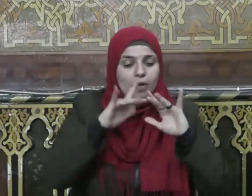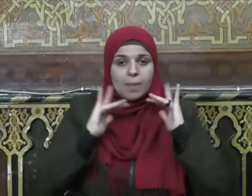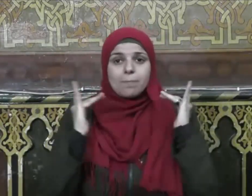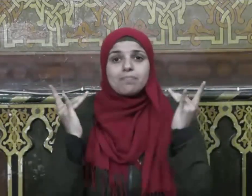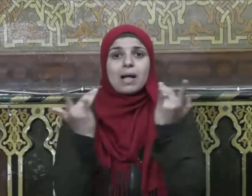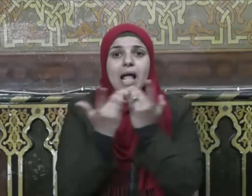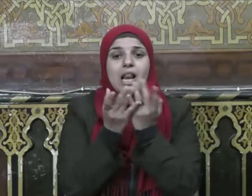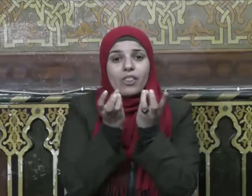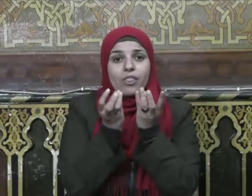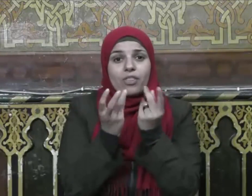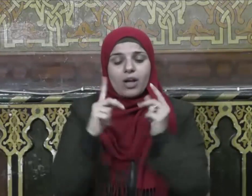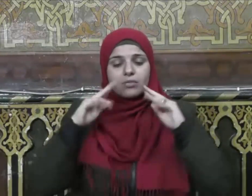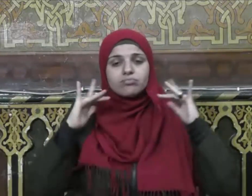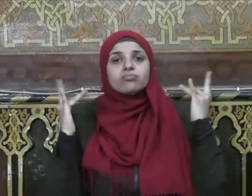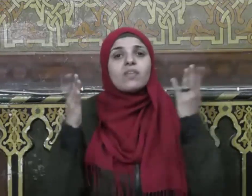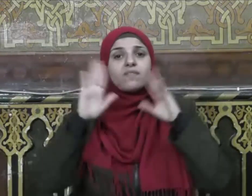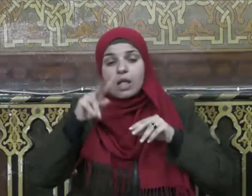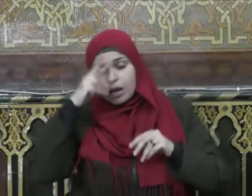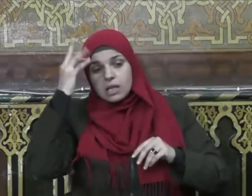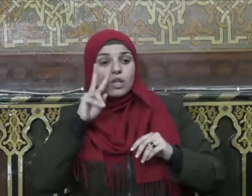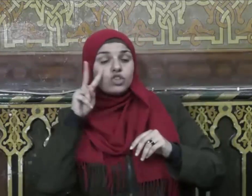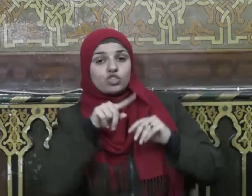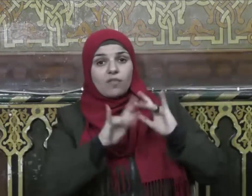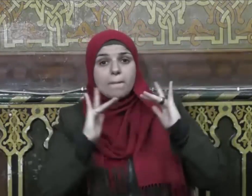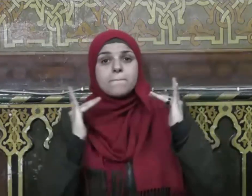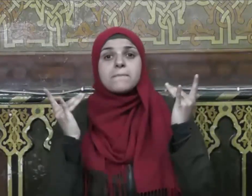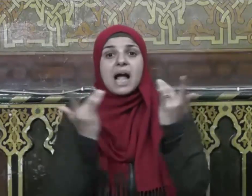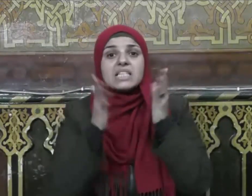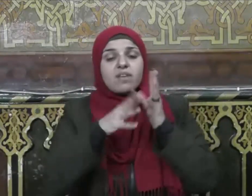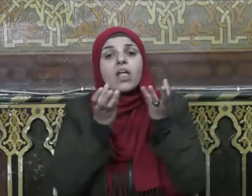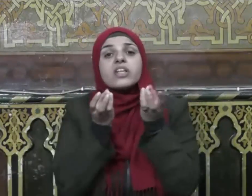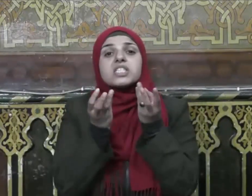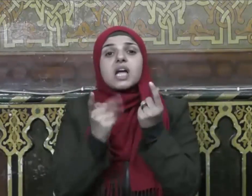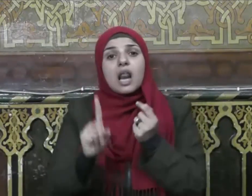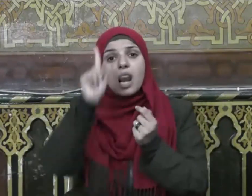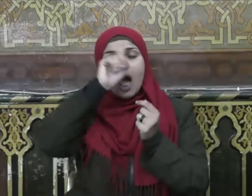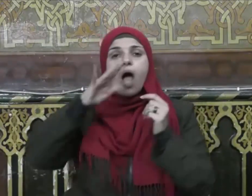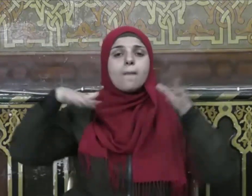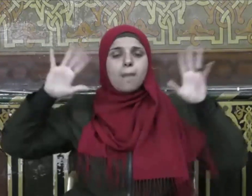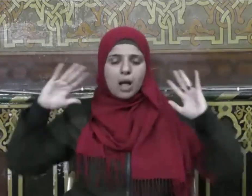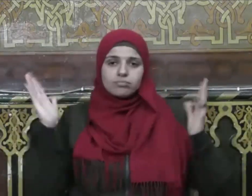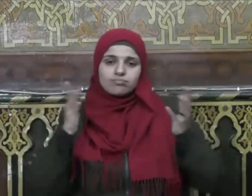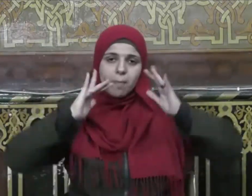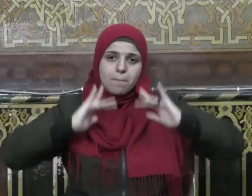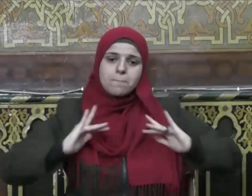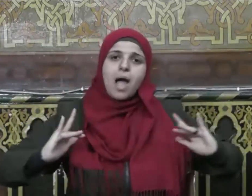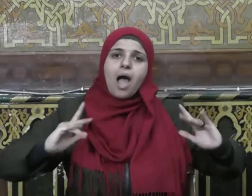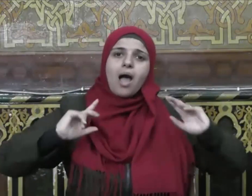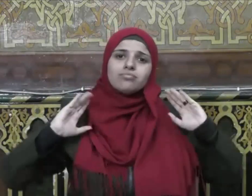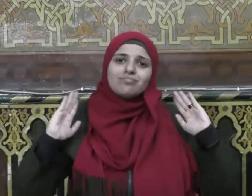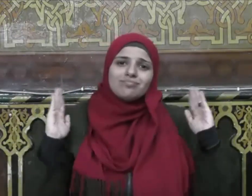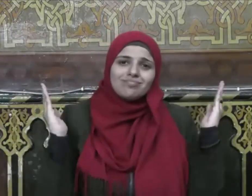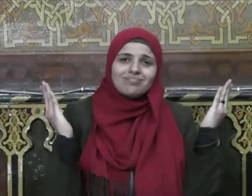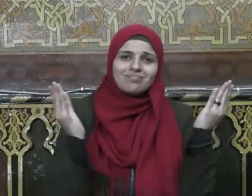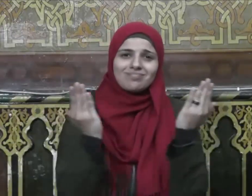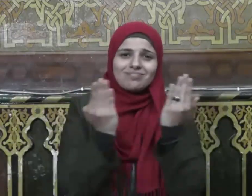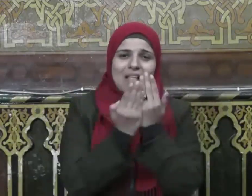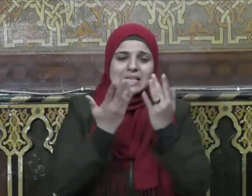فإذا وجدوا مجلسا فيه ذكر قعدوا معهم وحف بعضهم بعضا